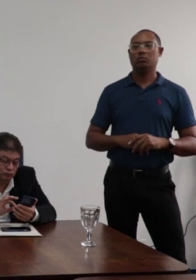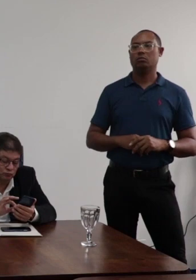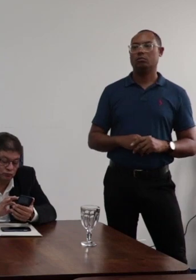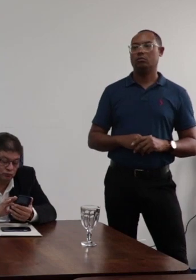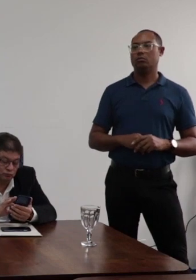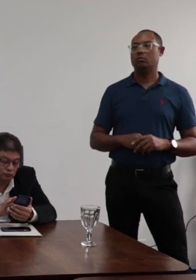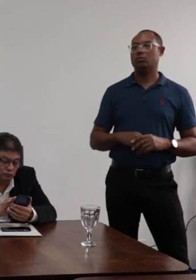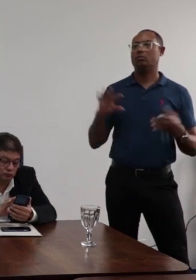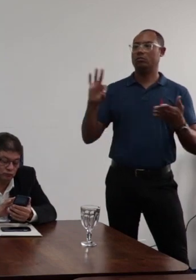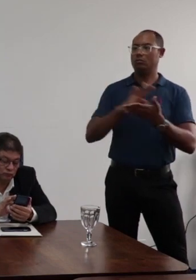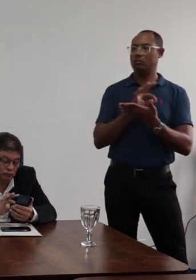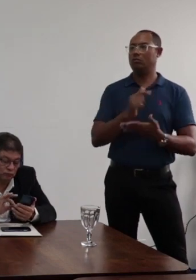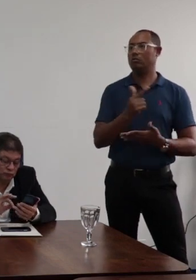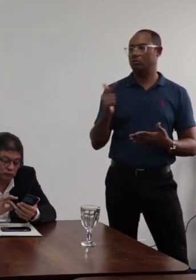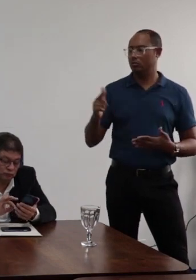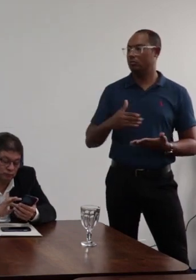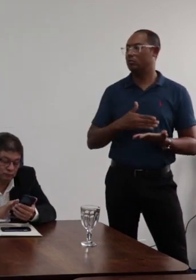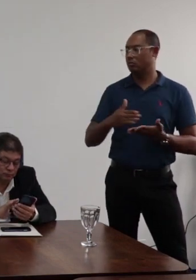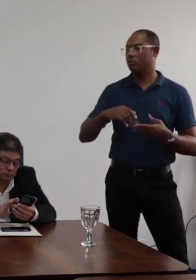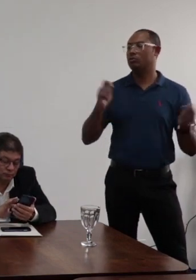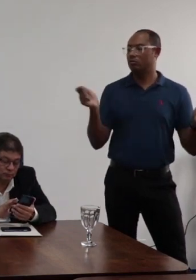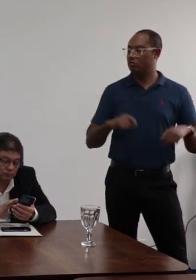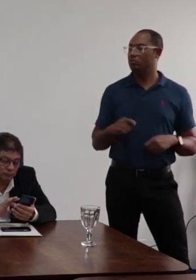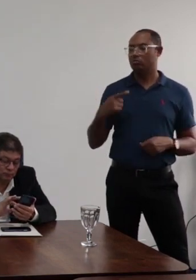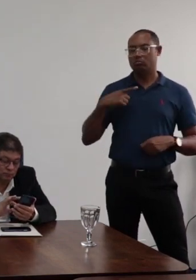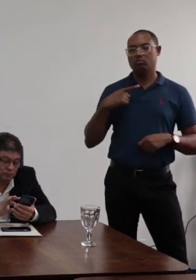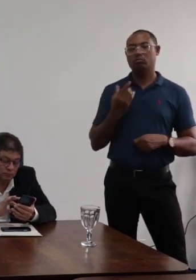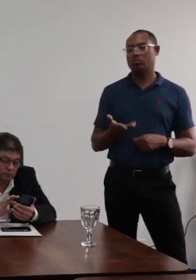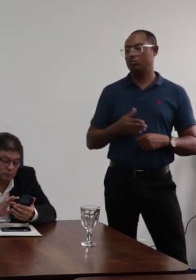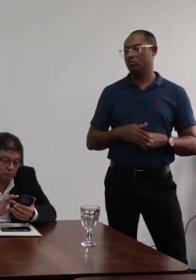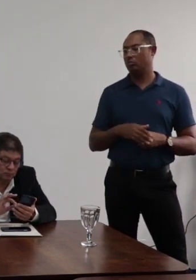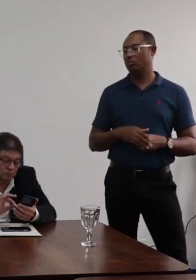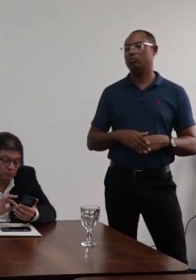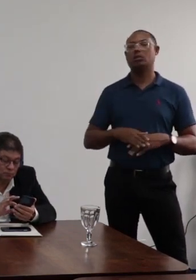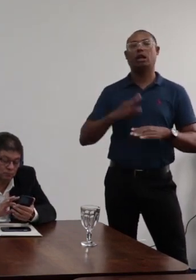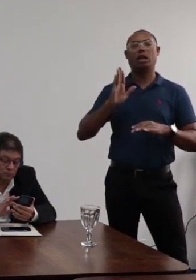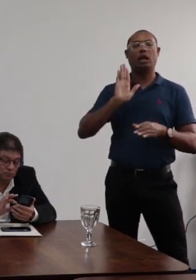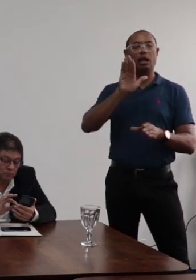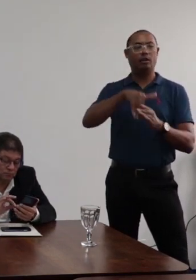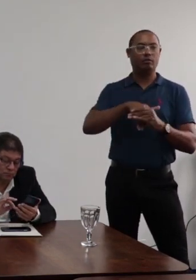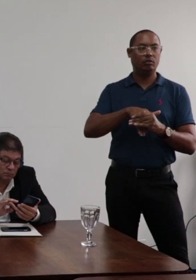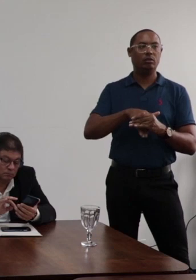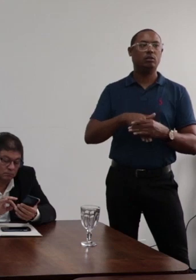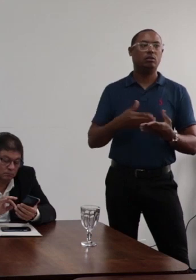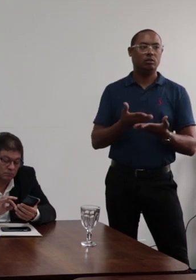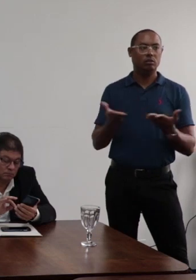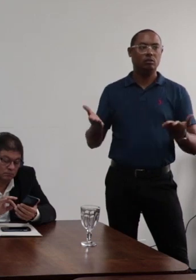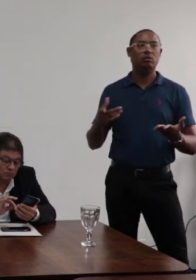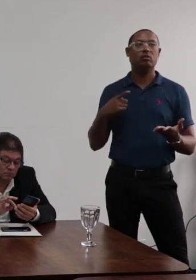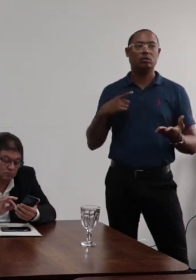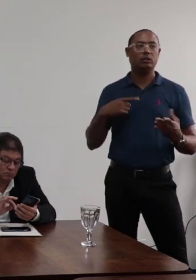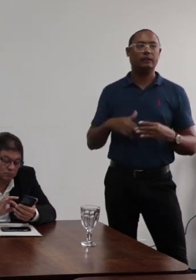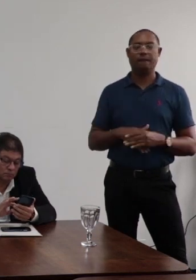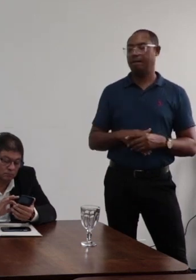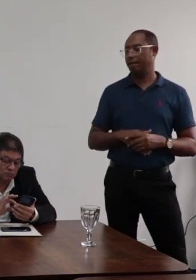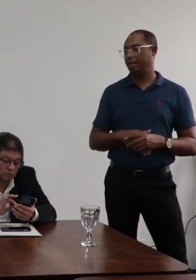não havendo inscritos, eu gostaria de submeter à votação esse ponto